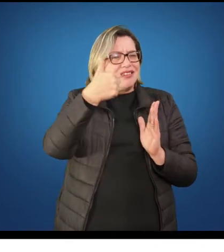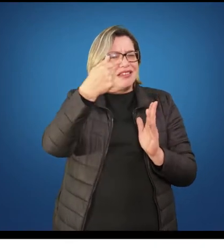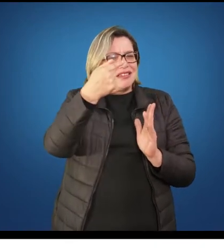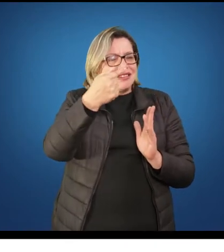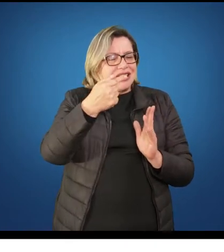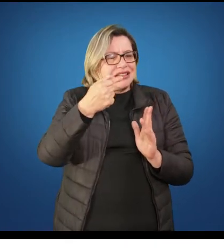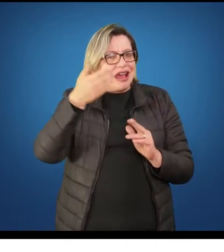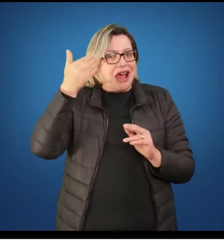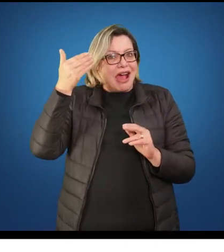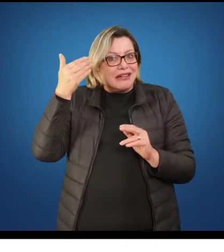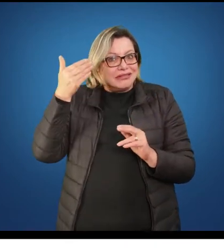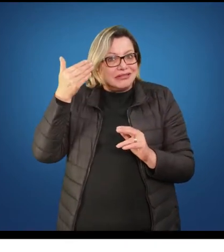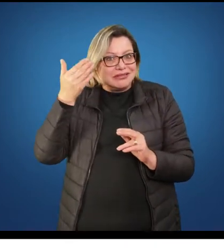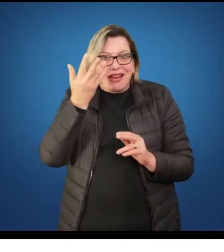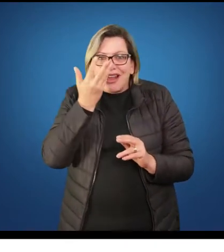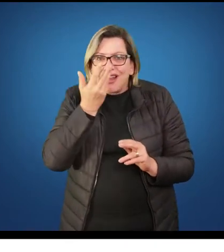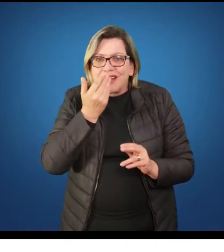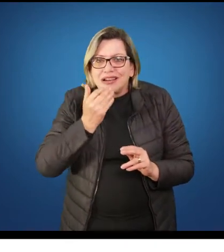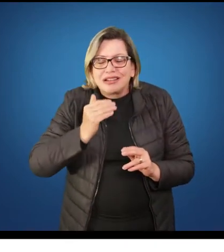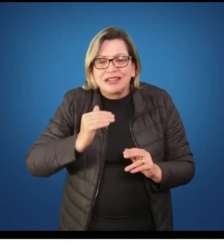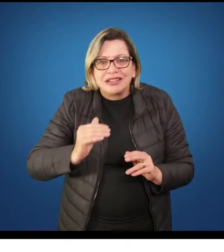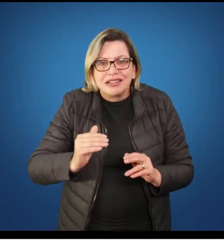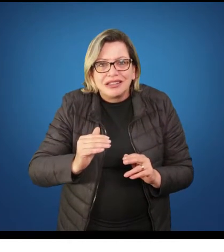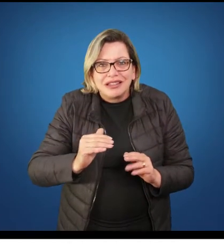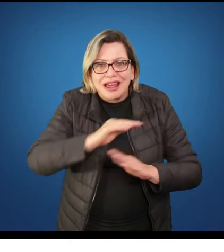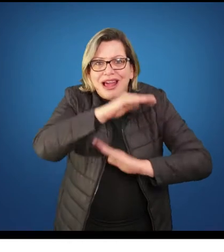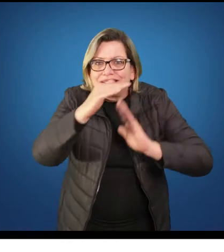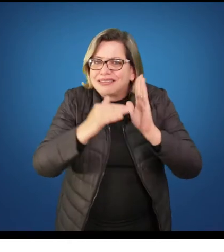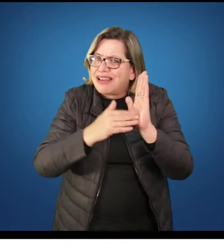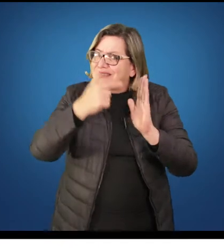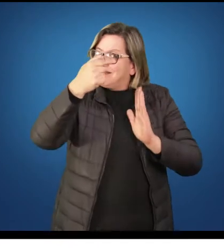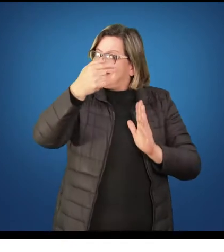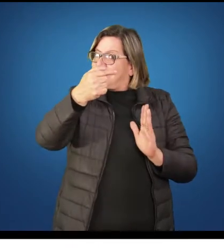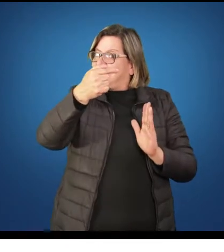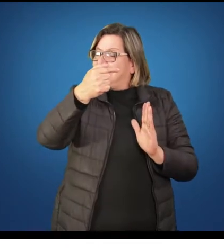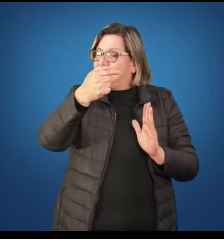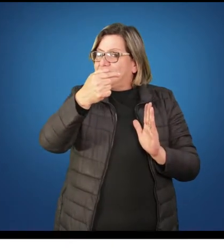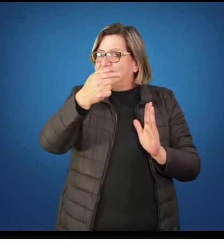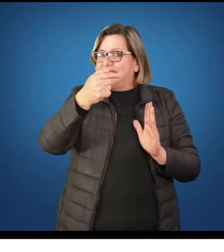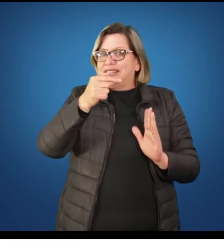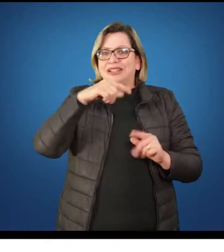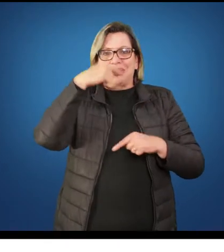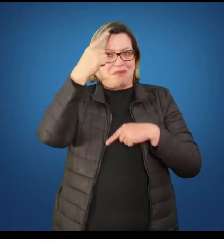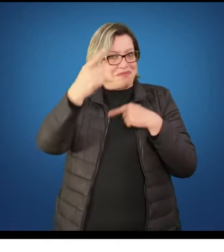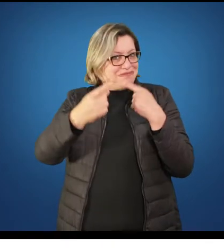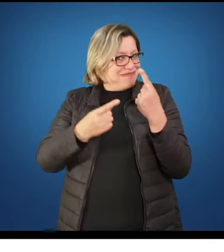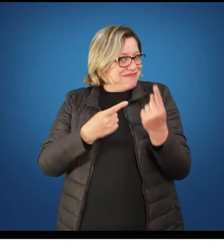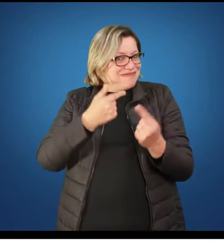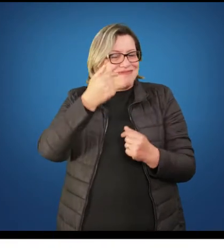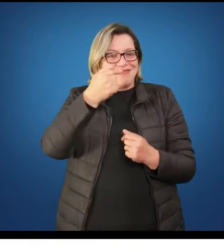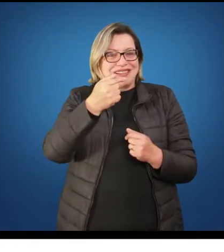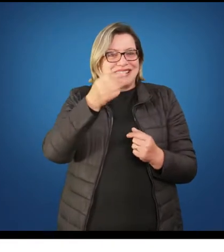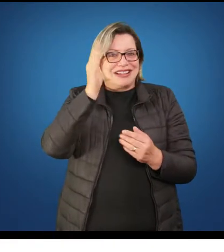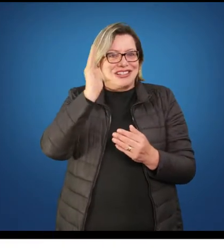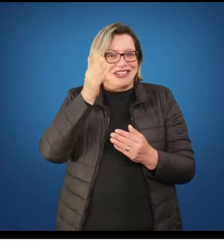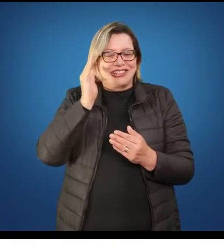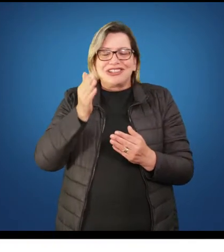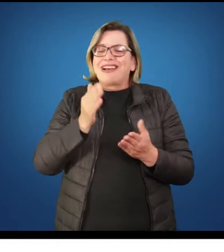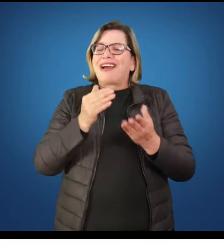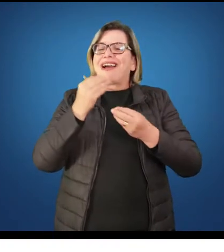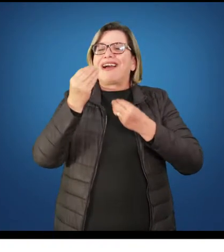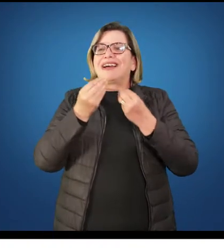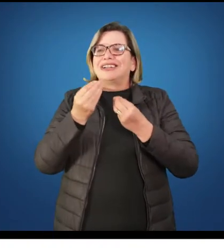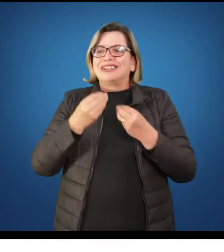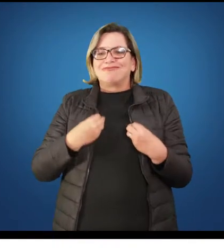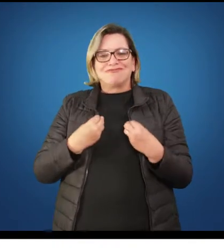infância, existia mini adultos. E hoje, na verdade, a gente já tem essa dimensão da